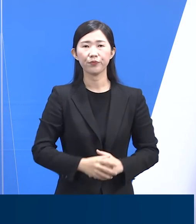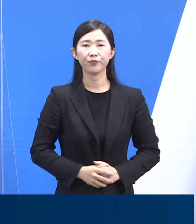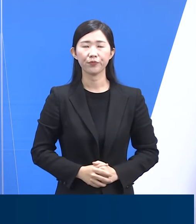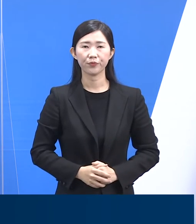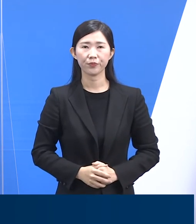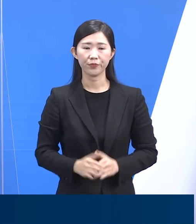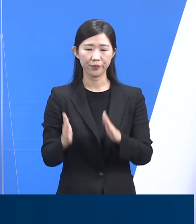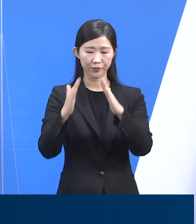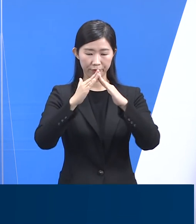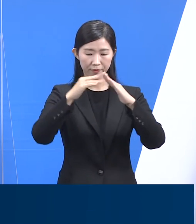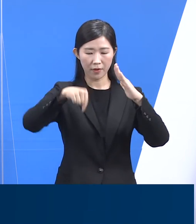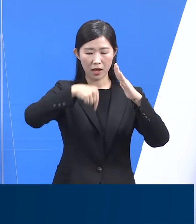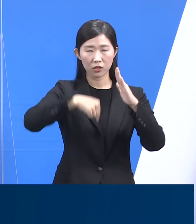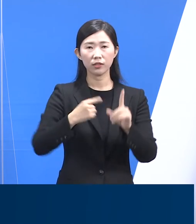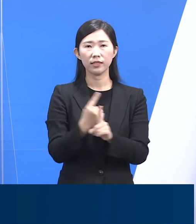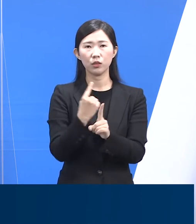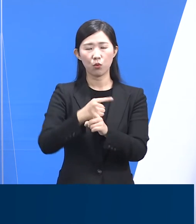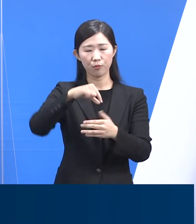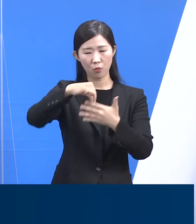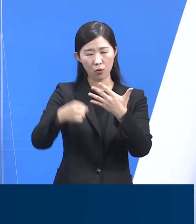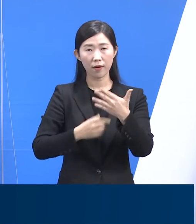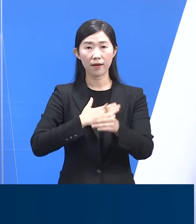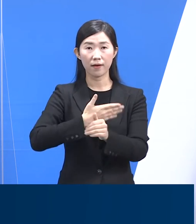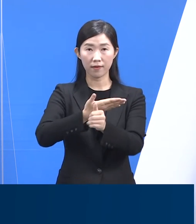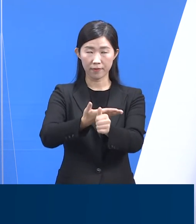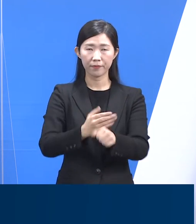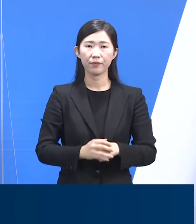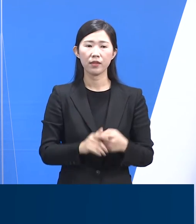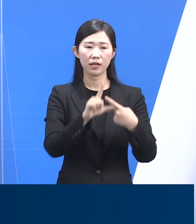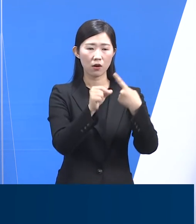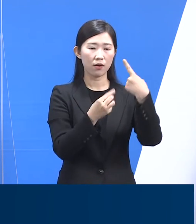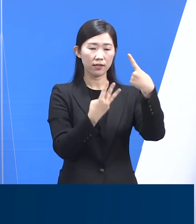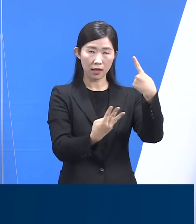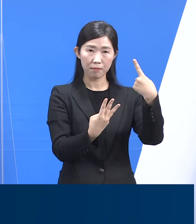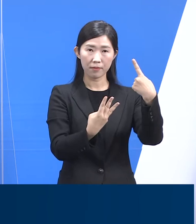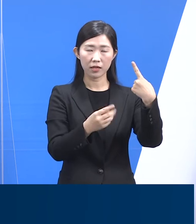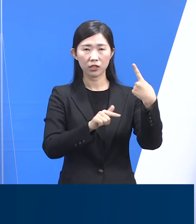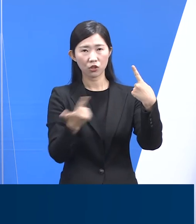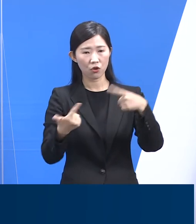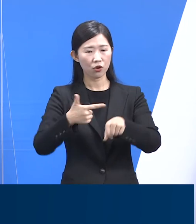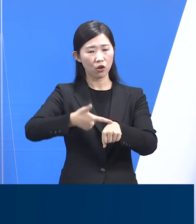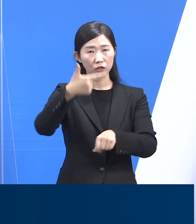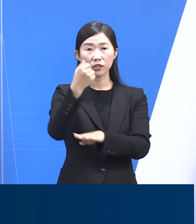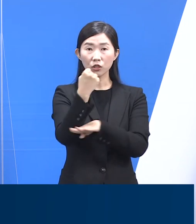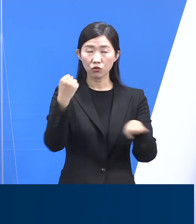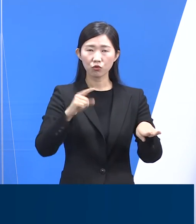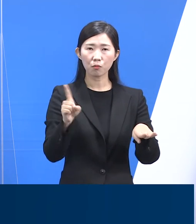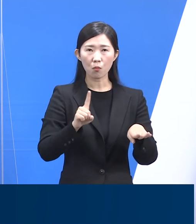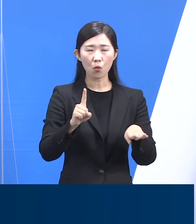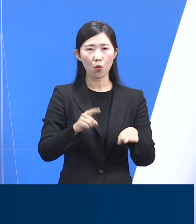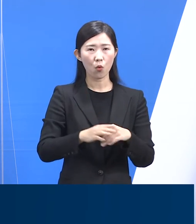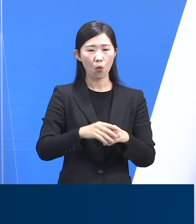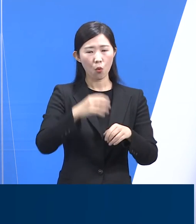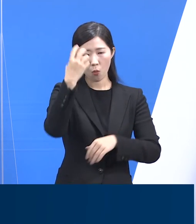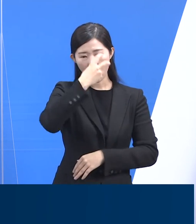다음은 재택치료 프로그램 운영 현황입니다. 1월 3일 18시 기준 도내 재택치료 관리 오류기간은 64개이며